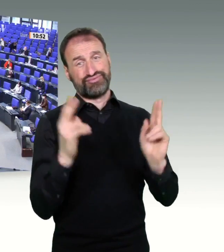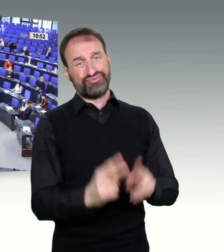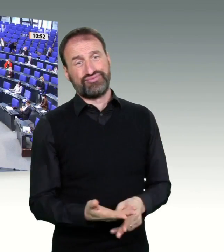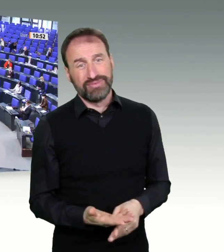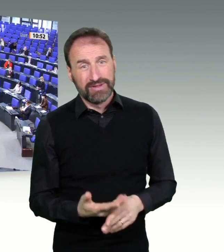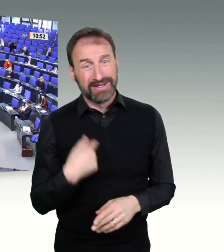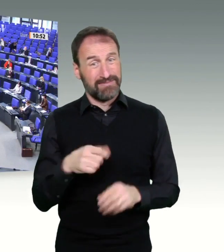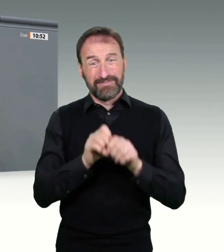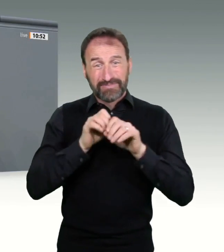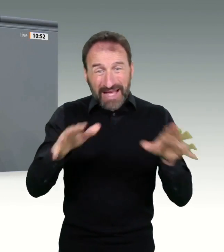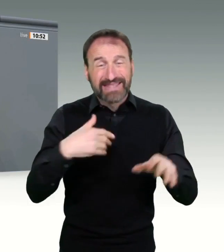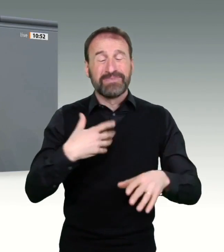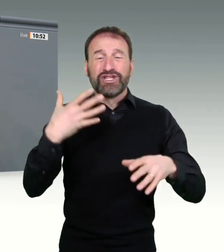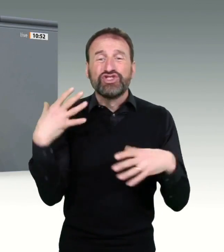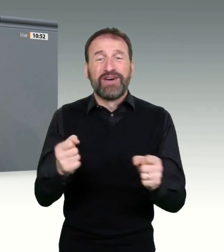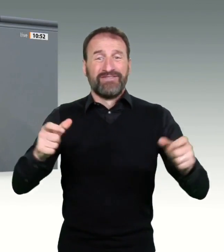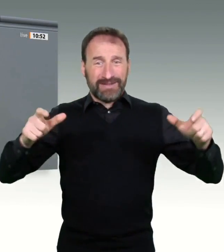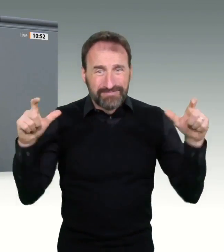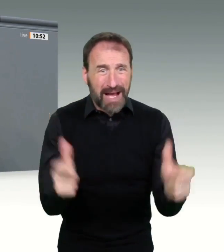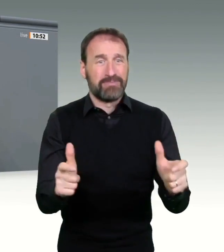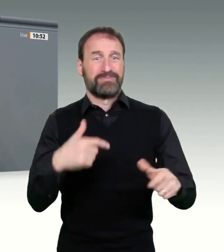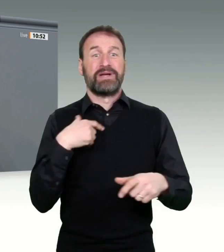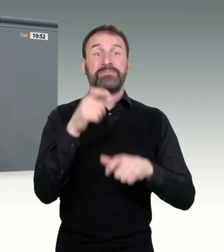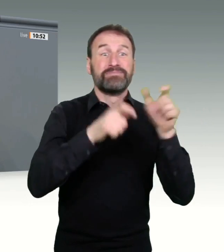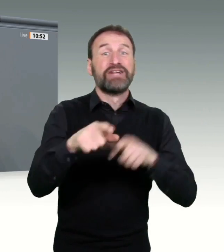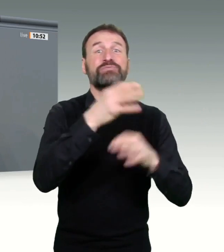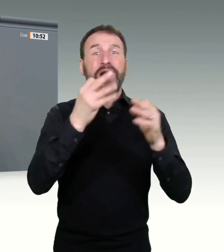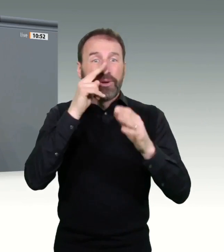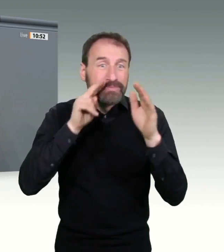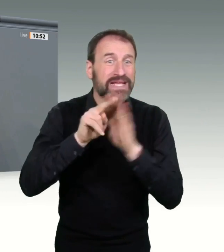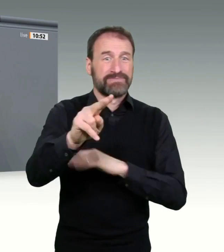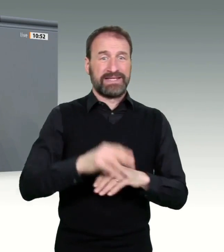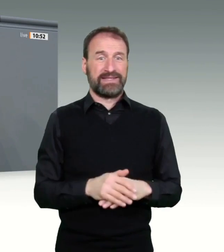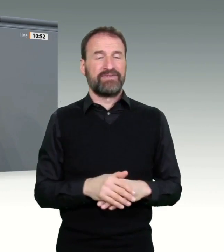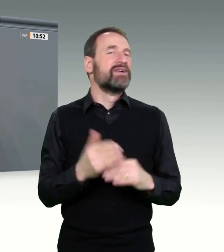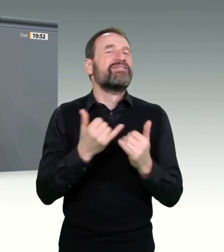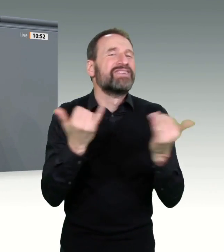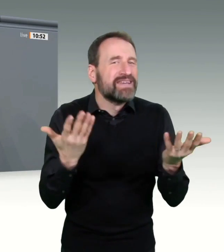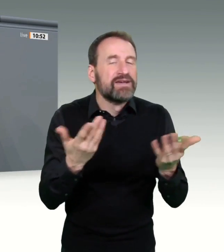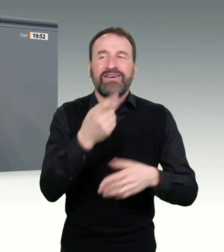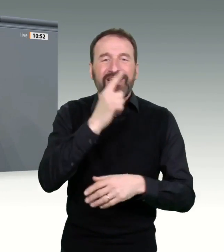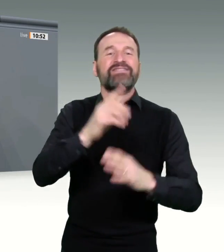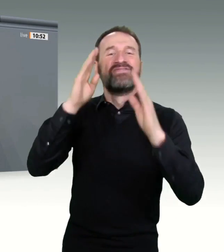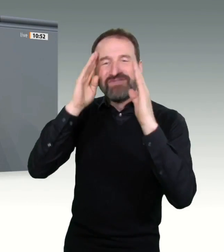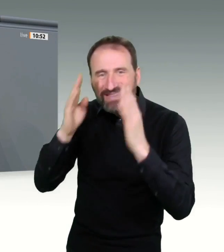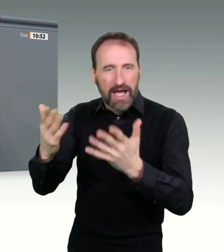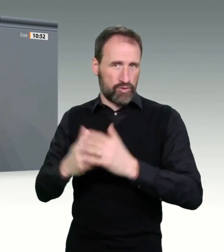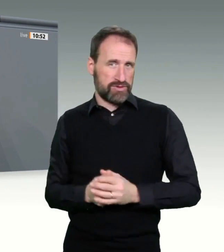vorbereitet. Und deswegen ist es richtig und dringend, sich auch mit der Verbesserung der Impfkampagne zu befassen.